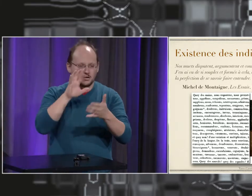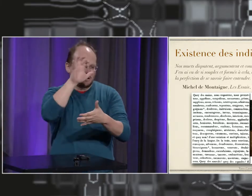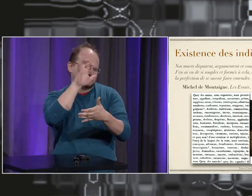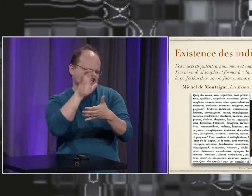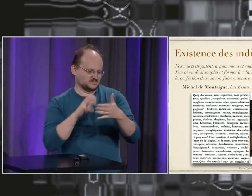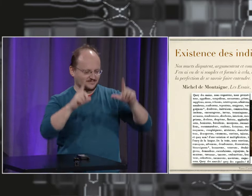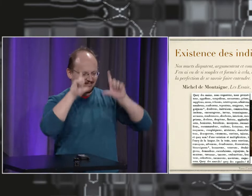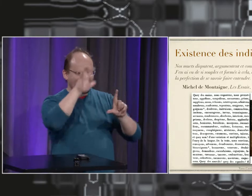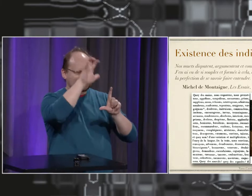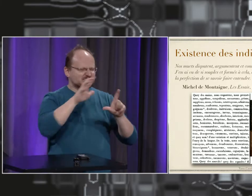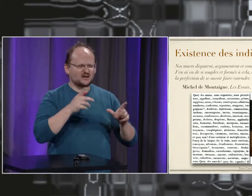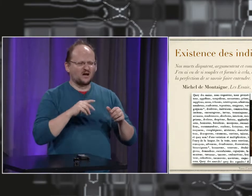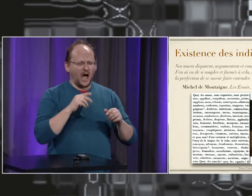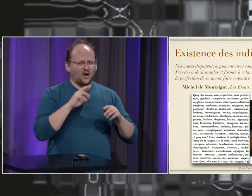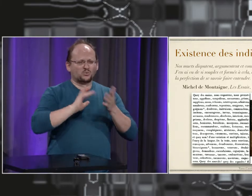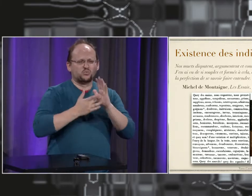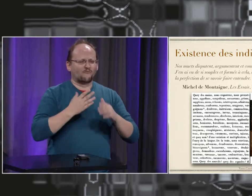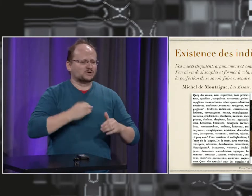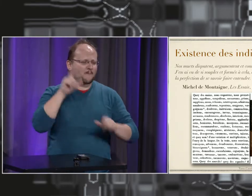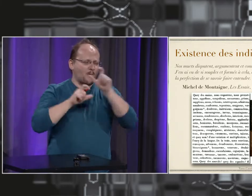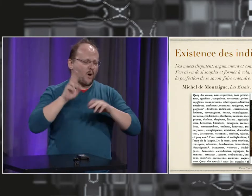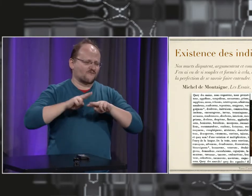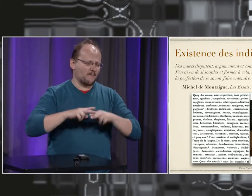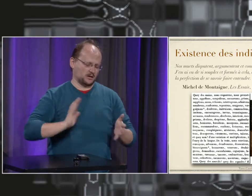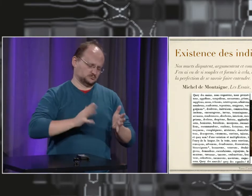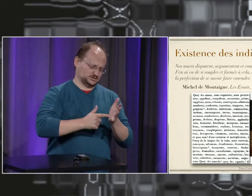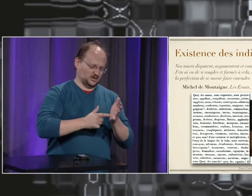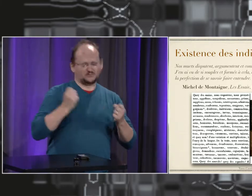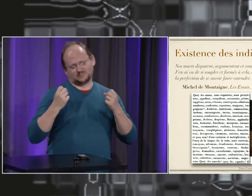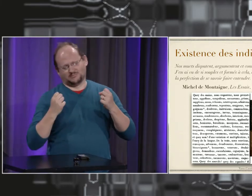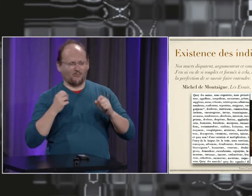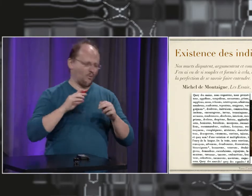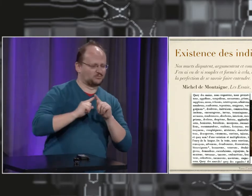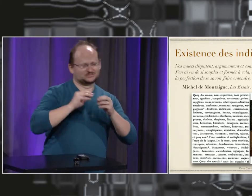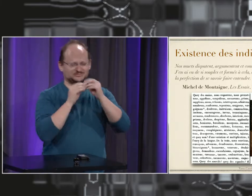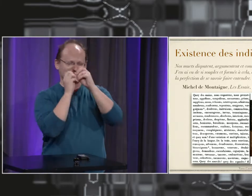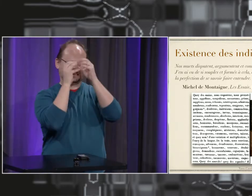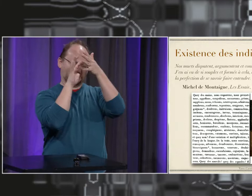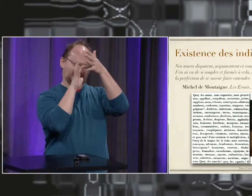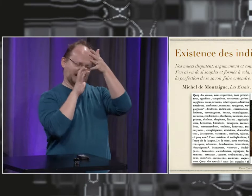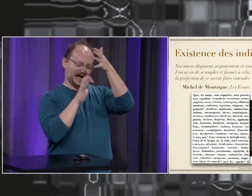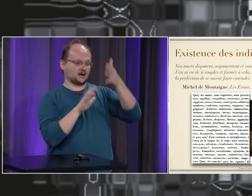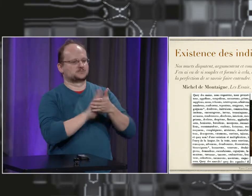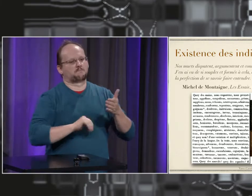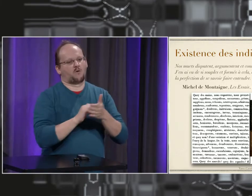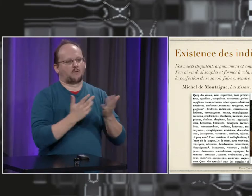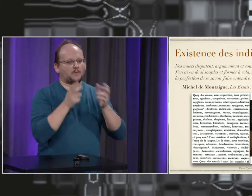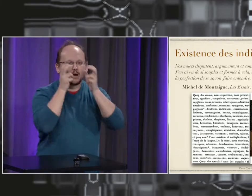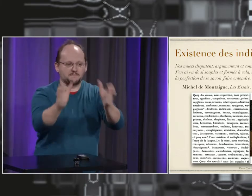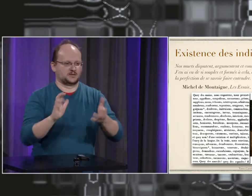tout comprendre. Mais on arrive à deviner certains textes, certains termes. Et